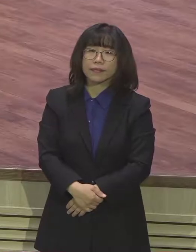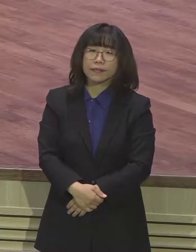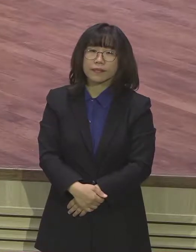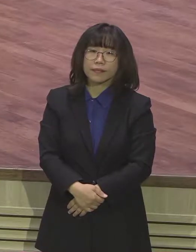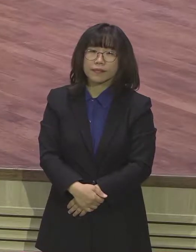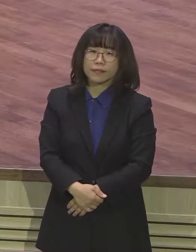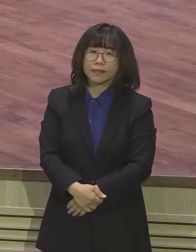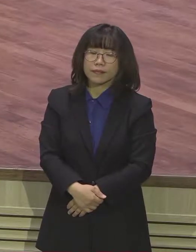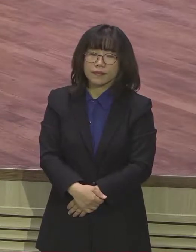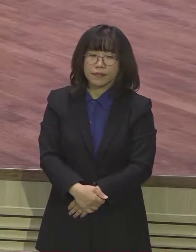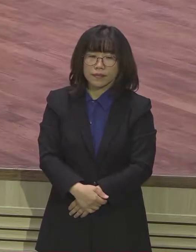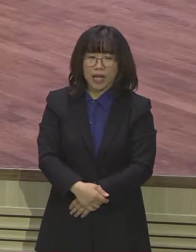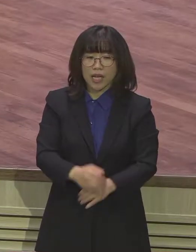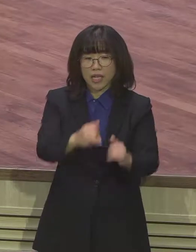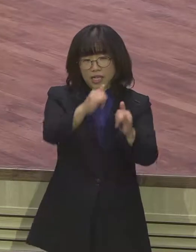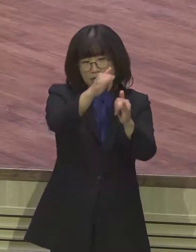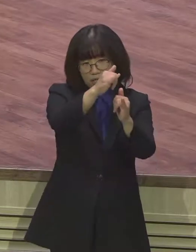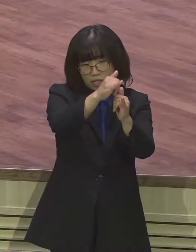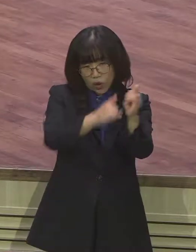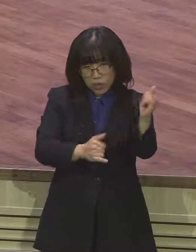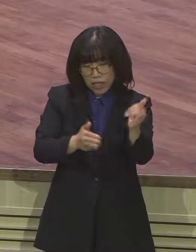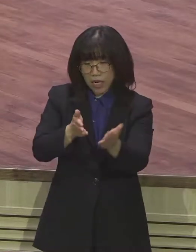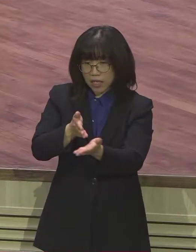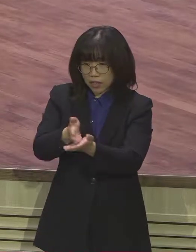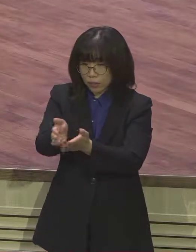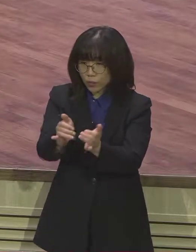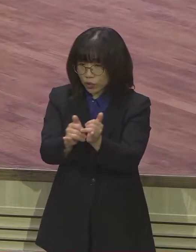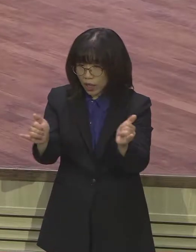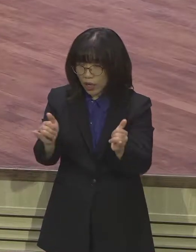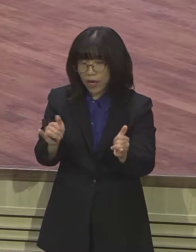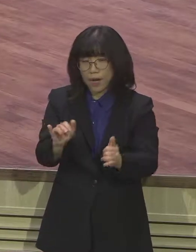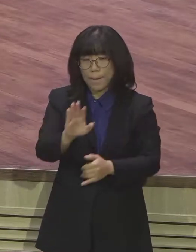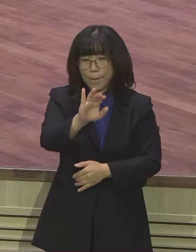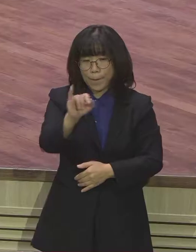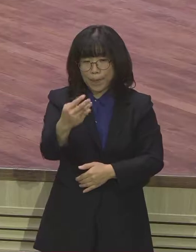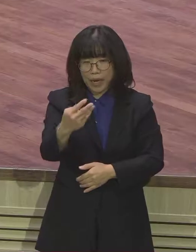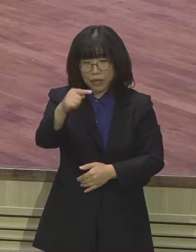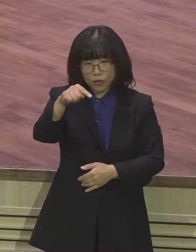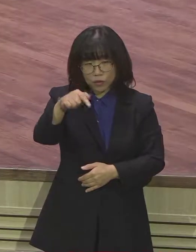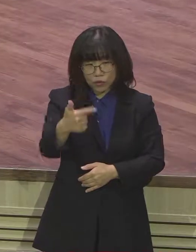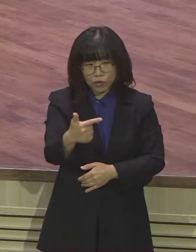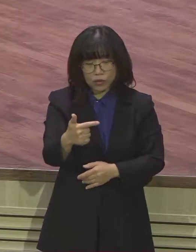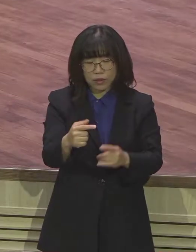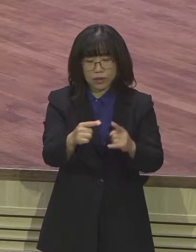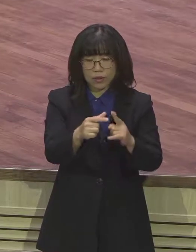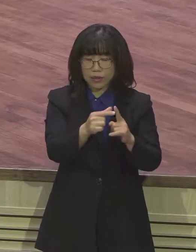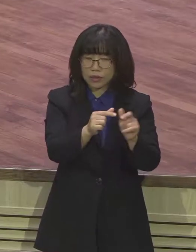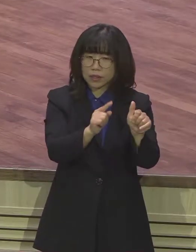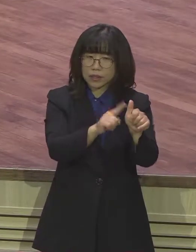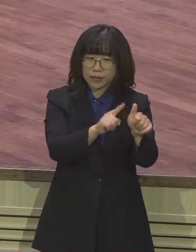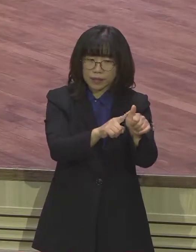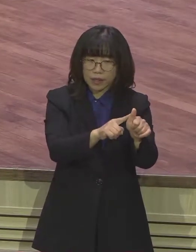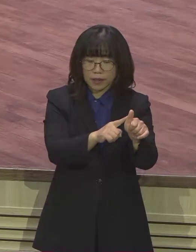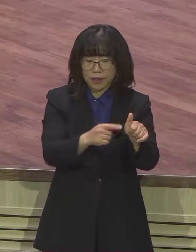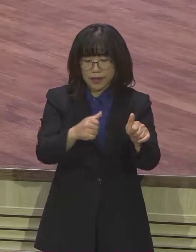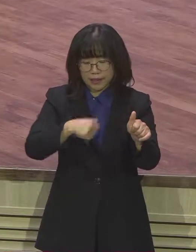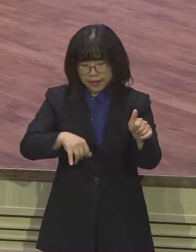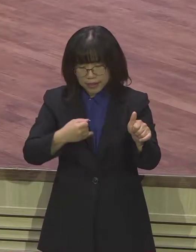역사학자였던 벨륜이라는 사람이 뭐라고 얘기했으면 이스라엘의 오천형 역사는 바로 그들의 자손에게 두 가지를 물려주는